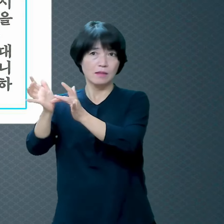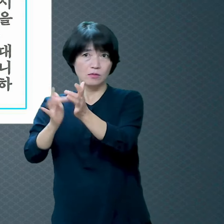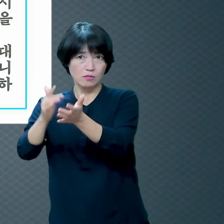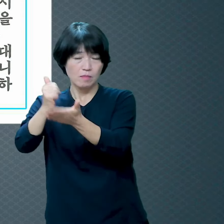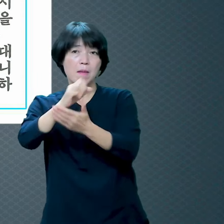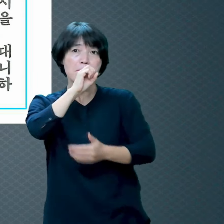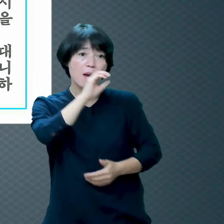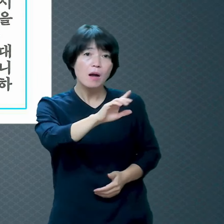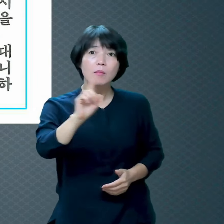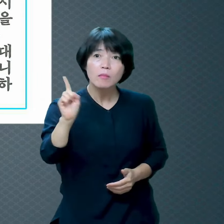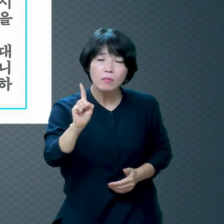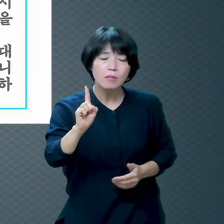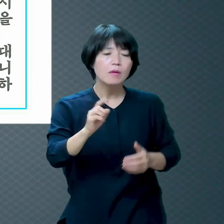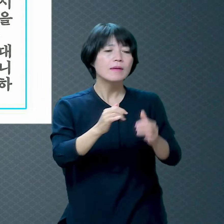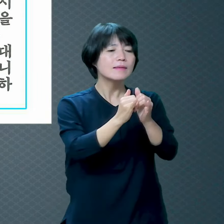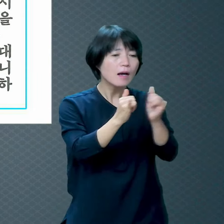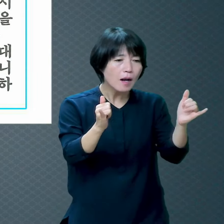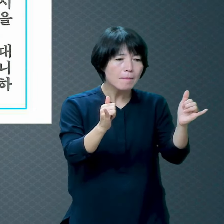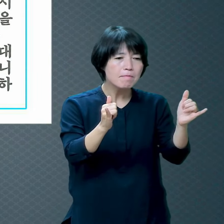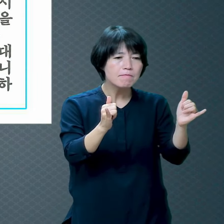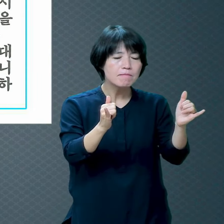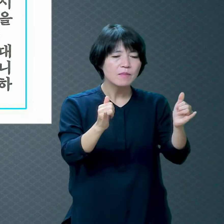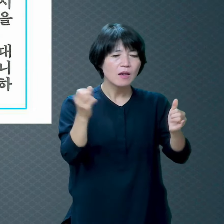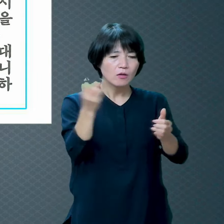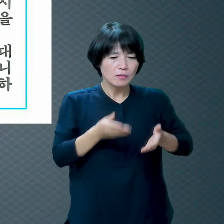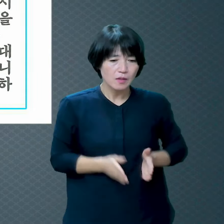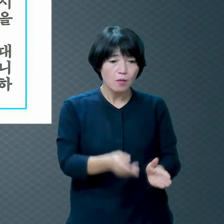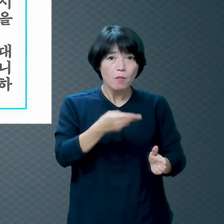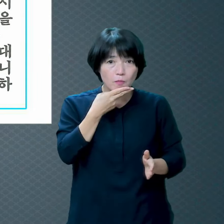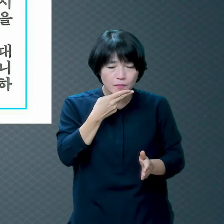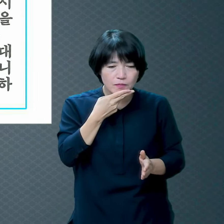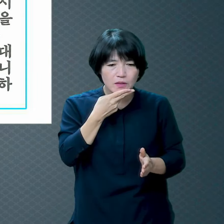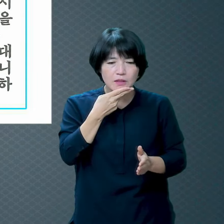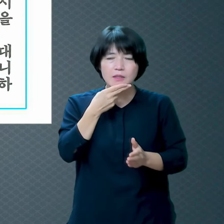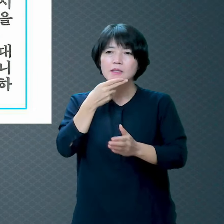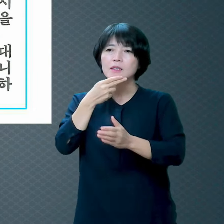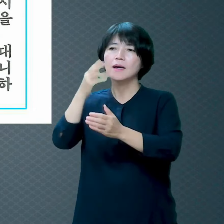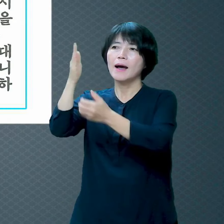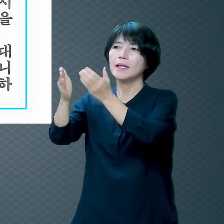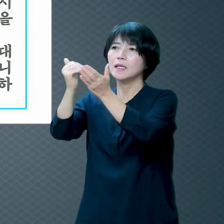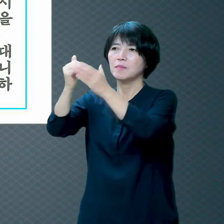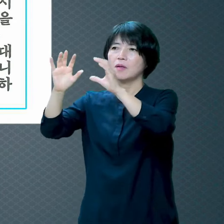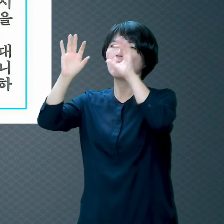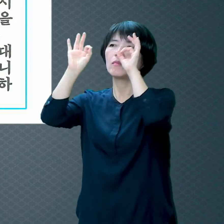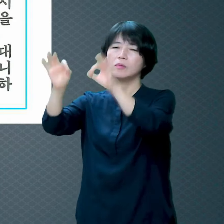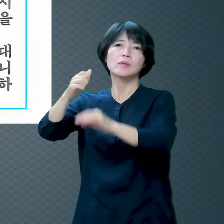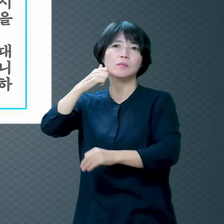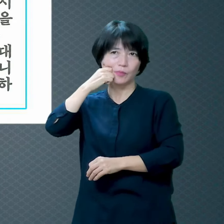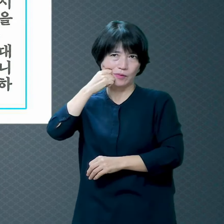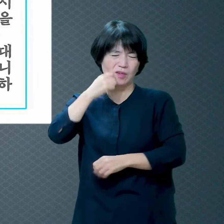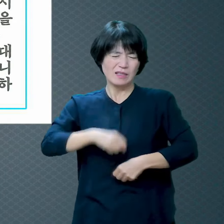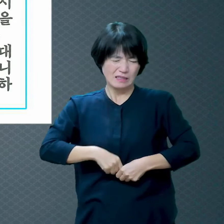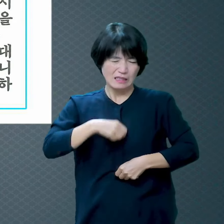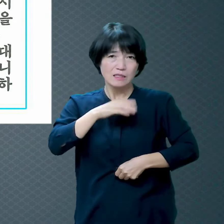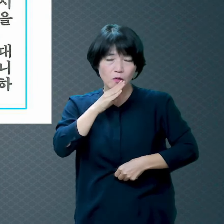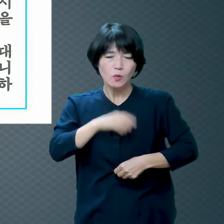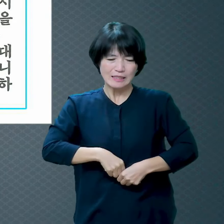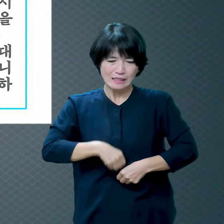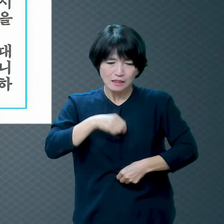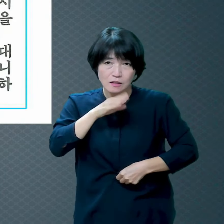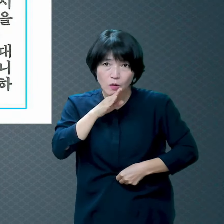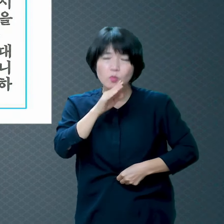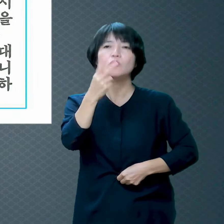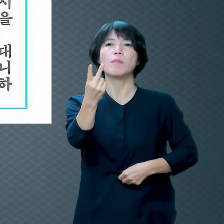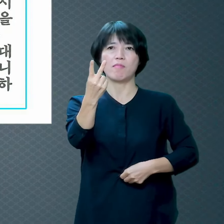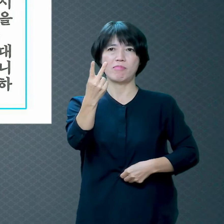수 없는이라 그런데 진실로 진실로 두 번 반복하는 건 강조하는